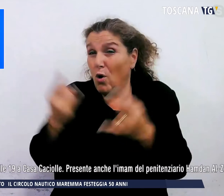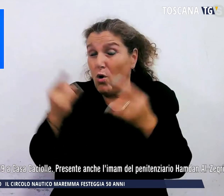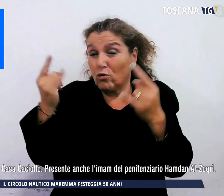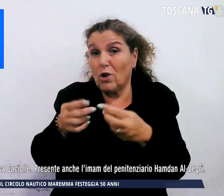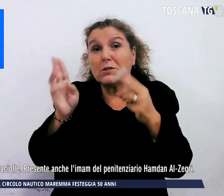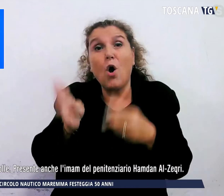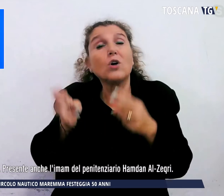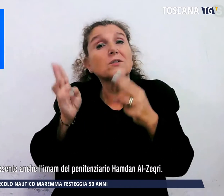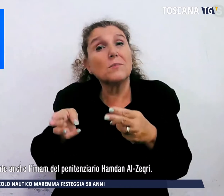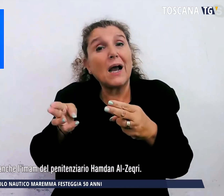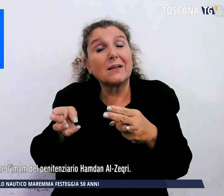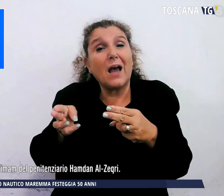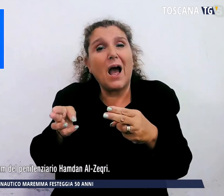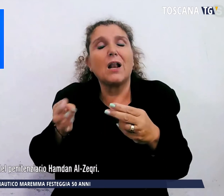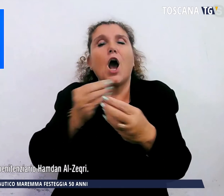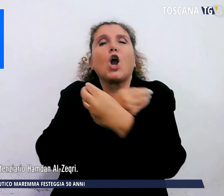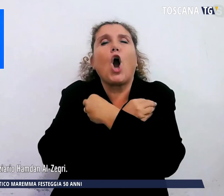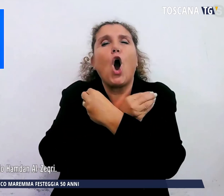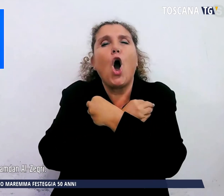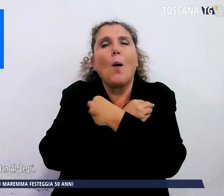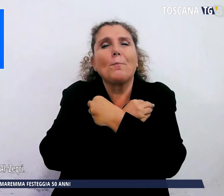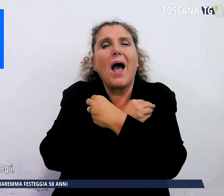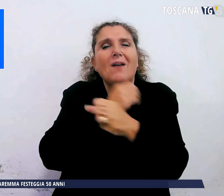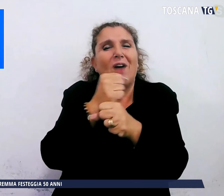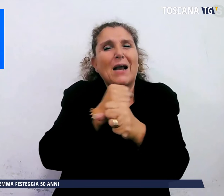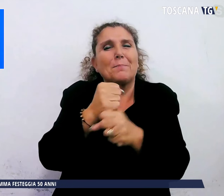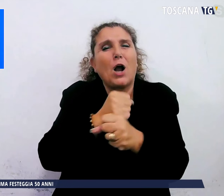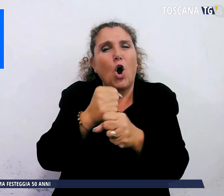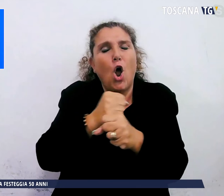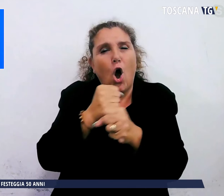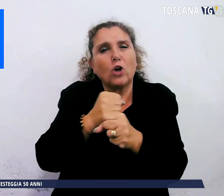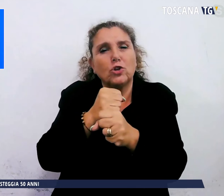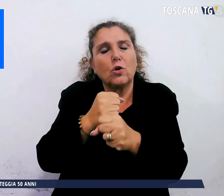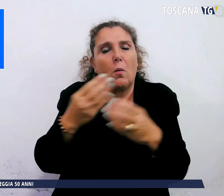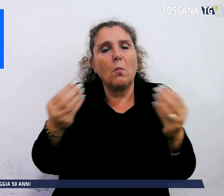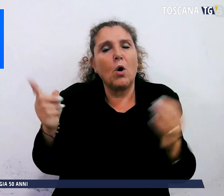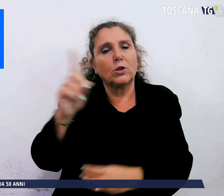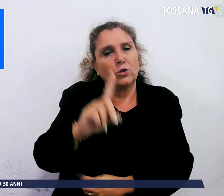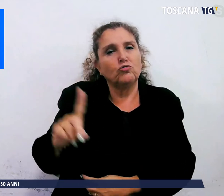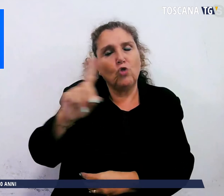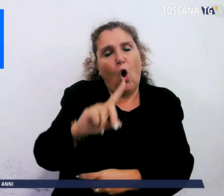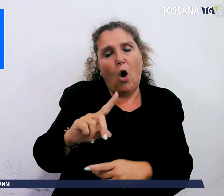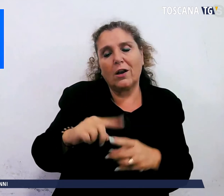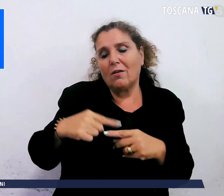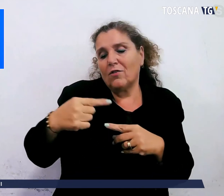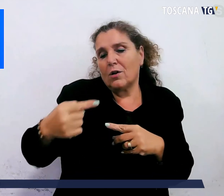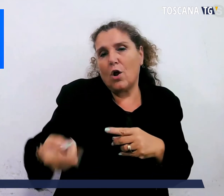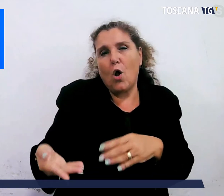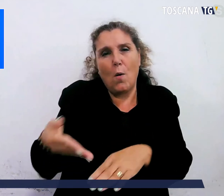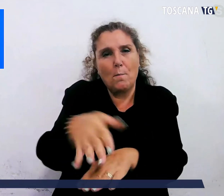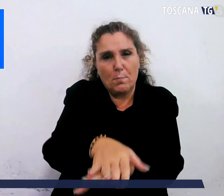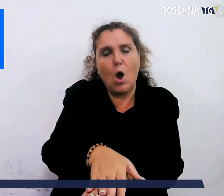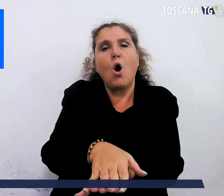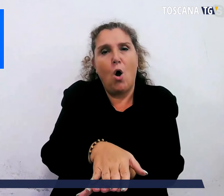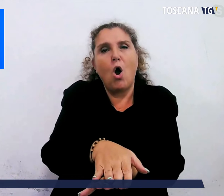in coma farmacologico per diversi giorni fino alla morte. In suo